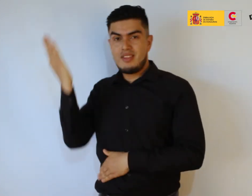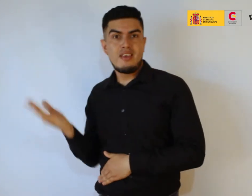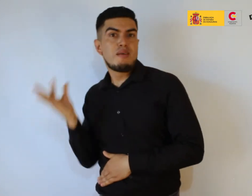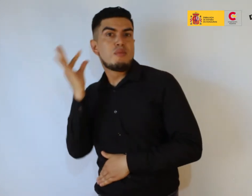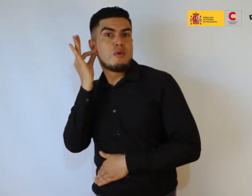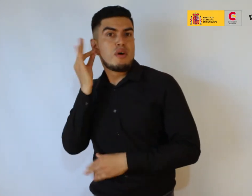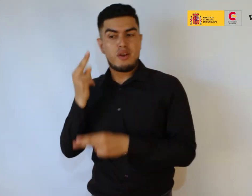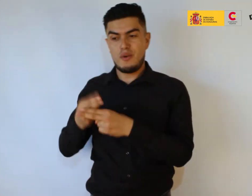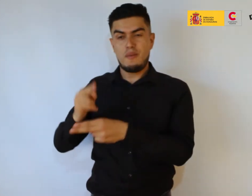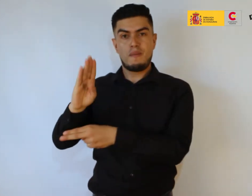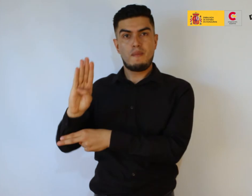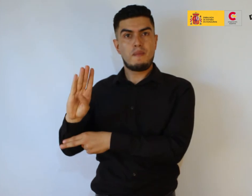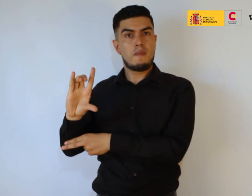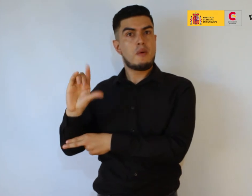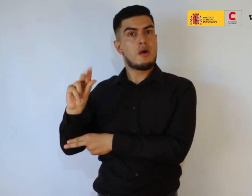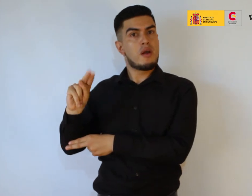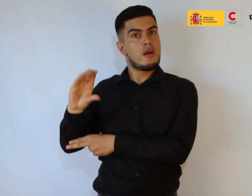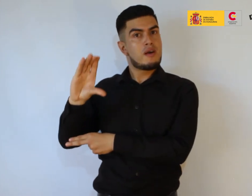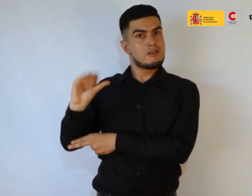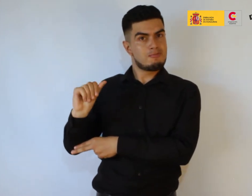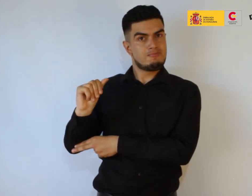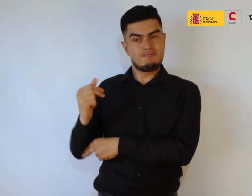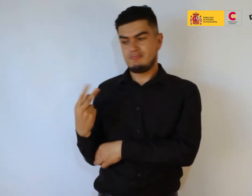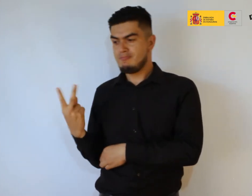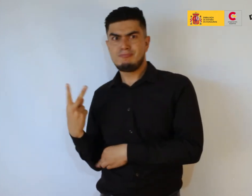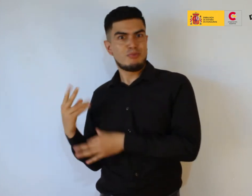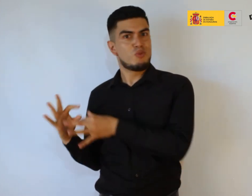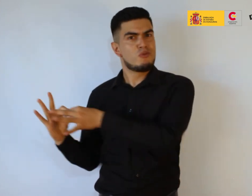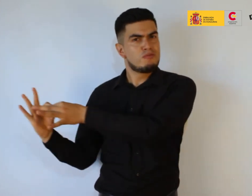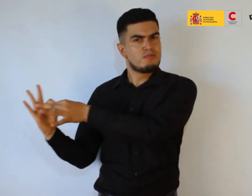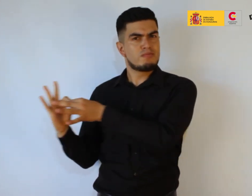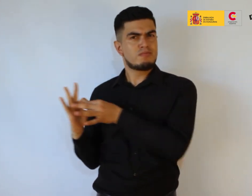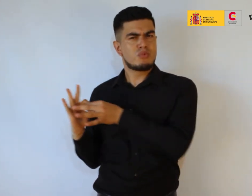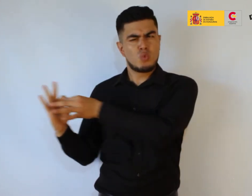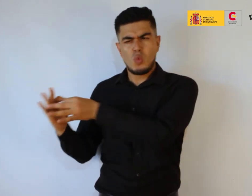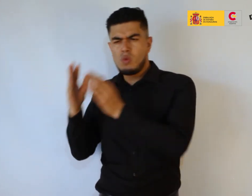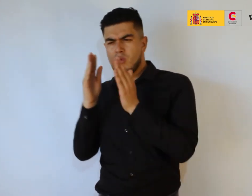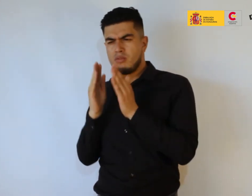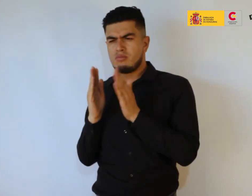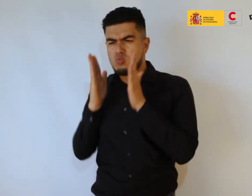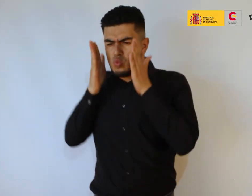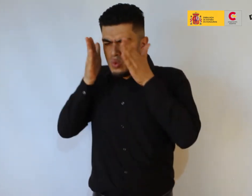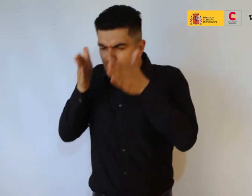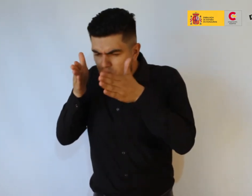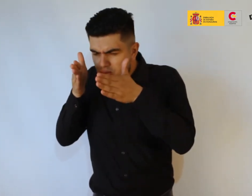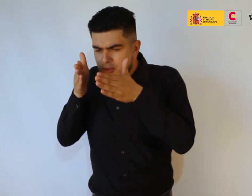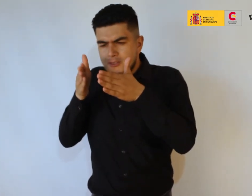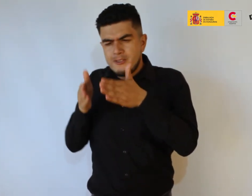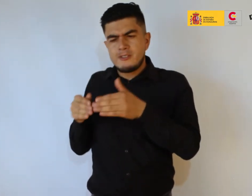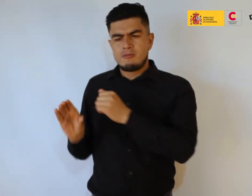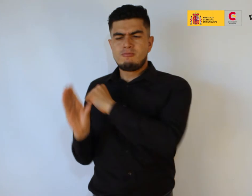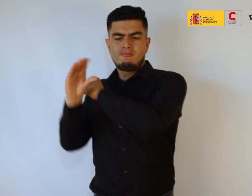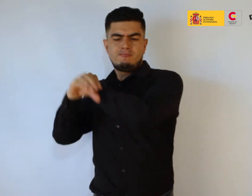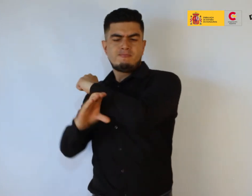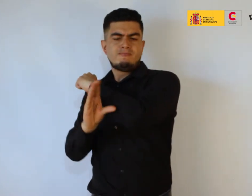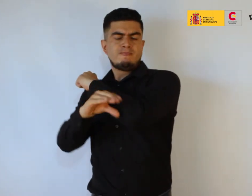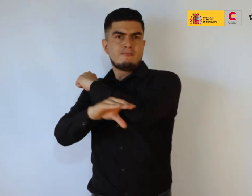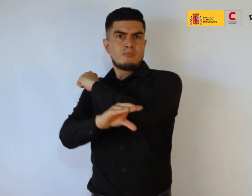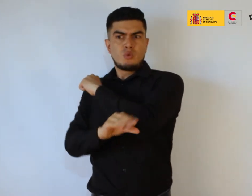en Cedeño, el cual está siendo hundido por el mar a una velocidad de 1,22 metros